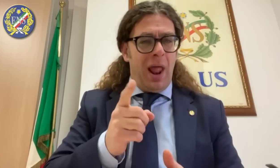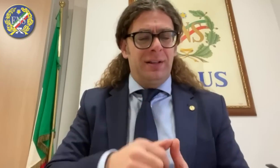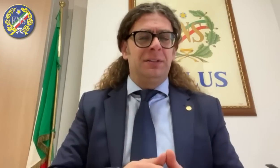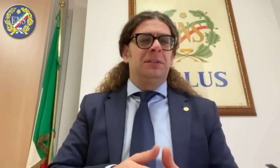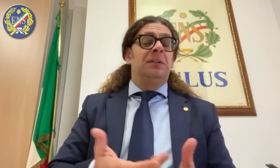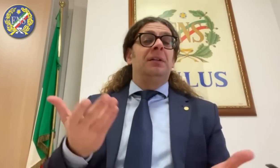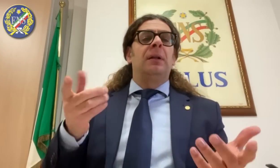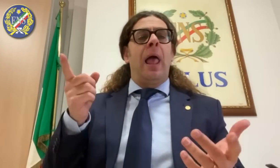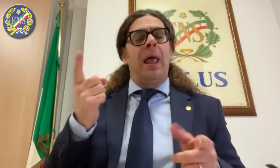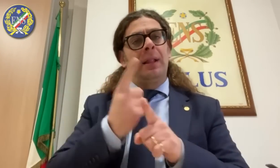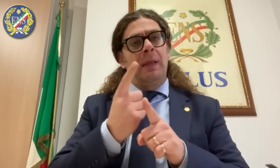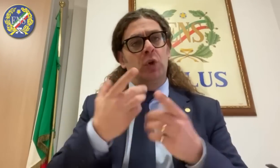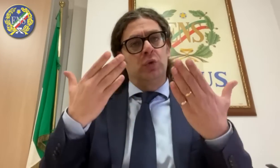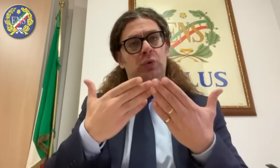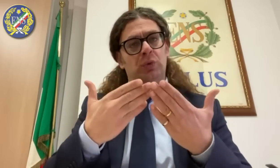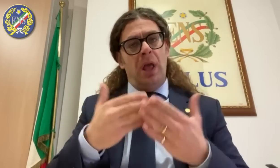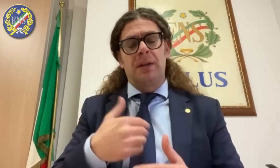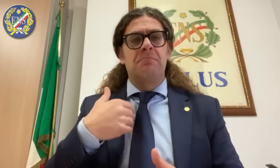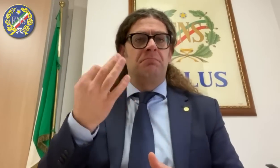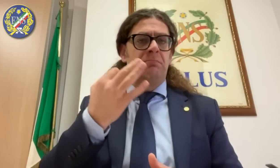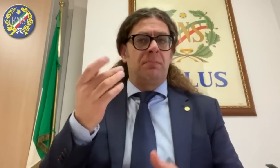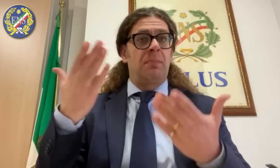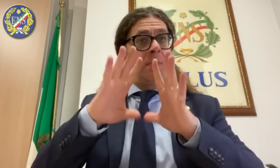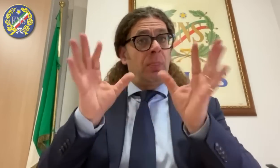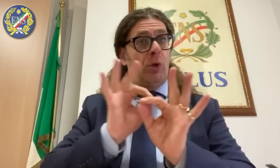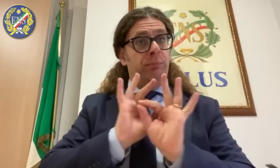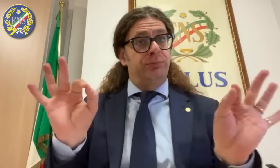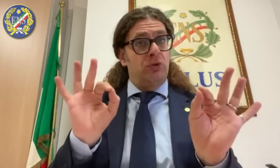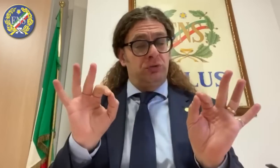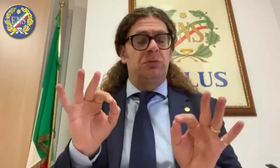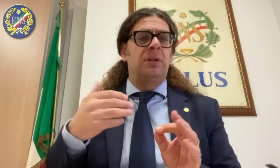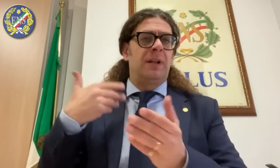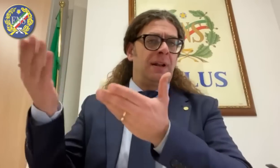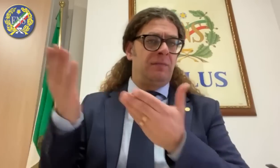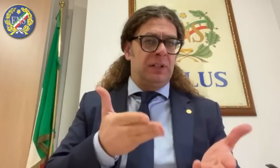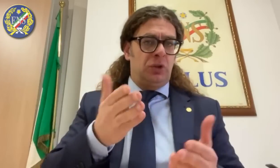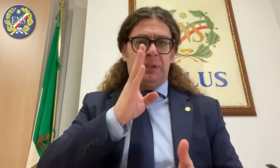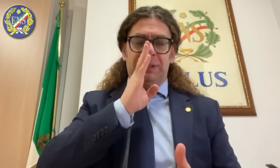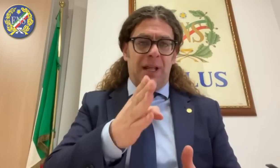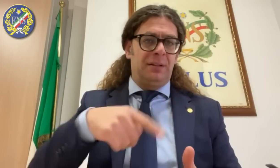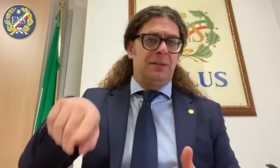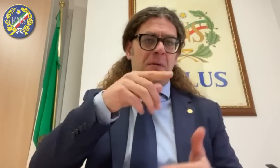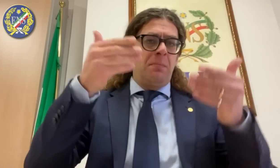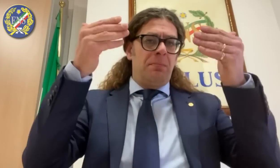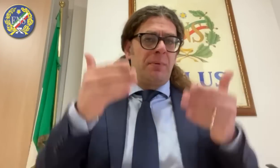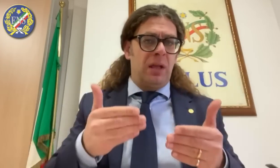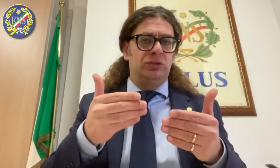che pertanto quelle somme vadano restituite, però è importante capire nel dettaglio quali siano i motivi di tutti questi